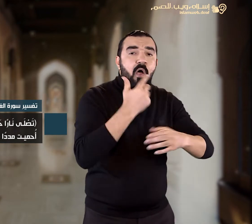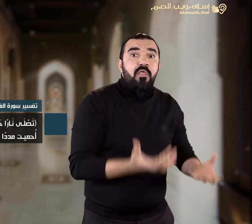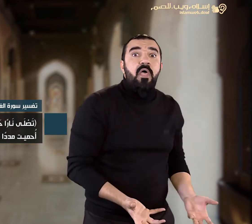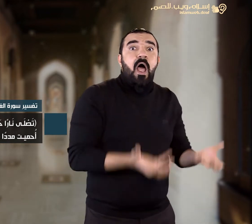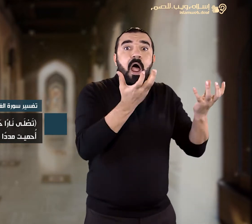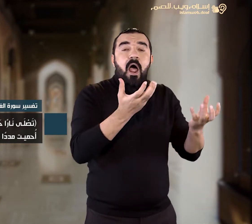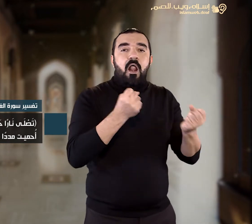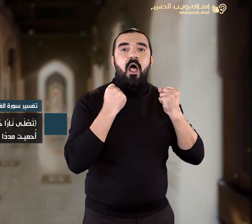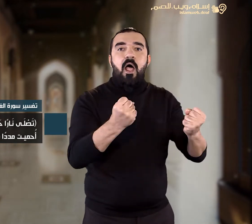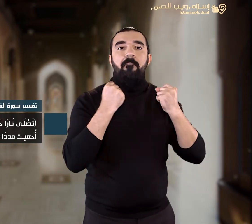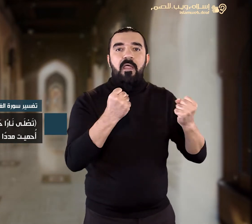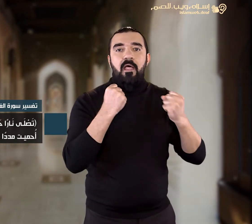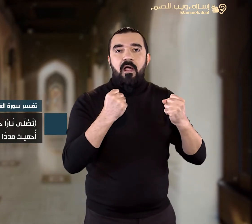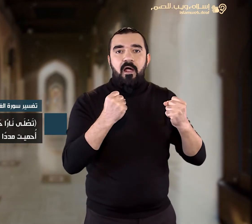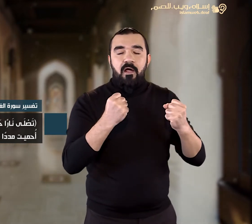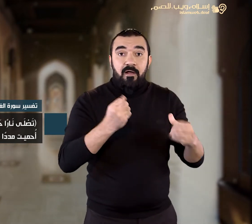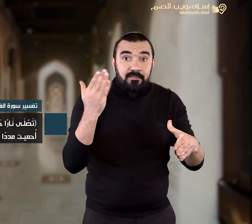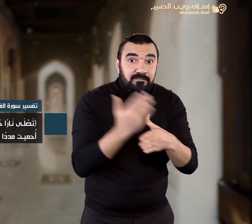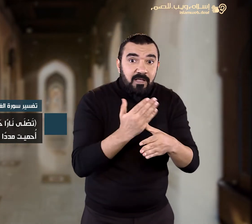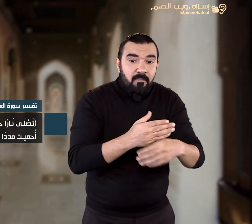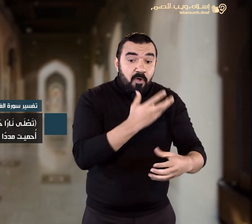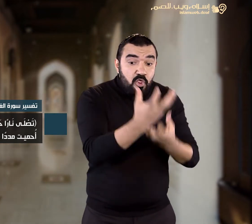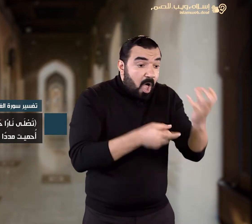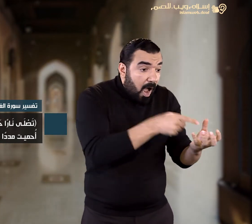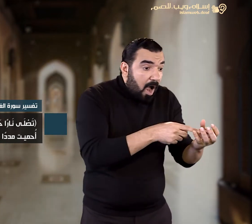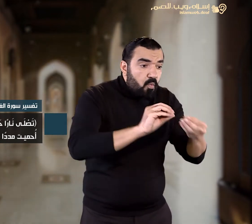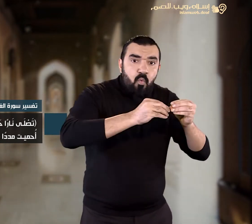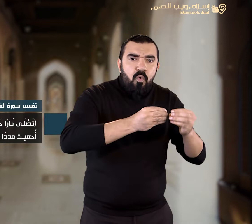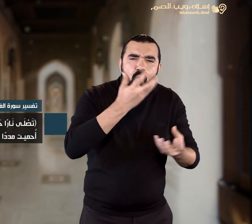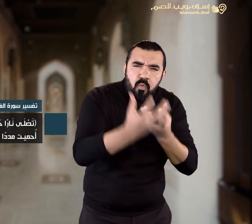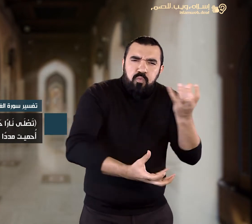نارا حارة أحميت مددا طويلة